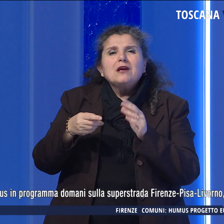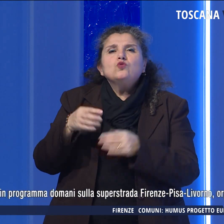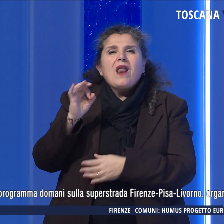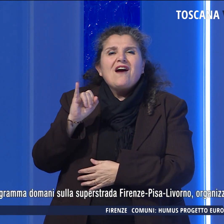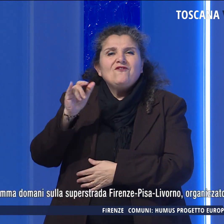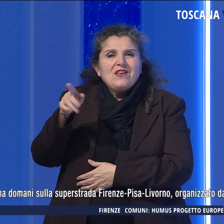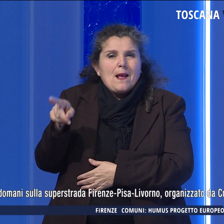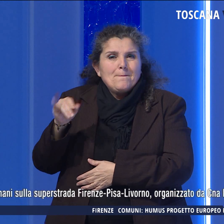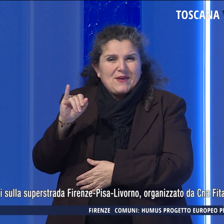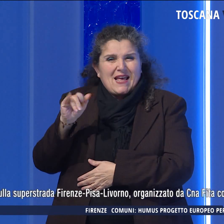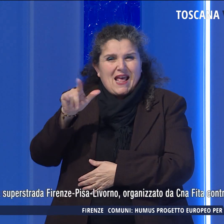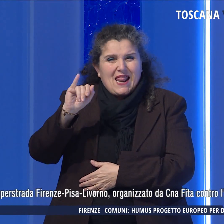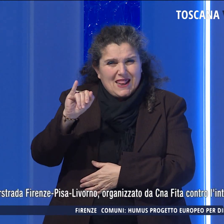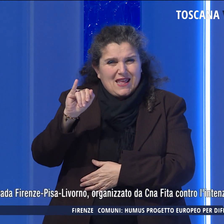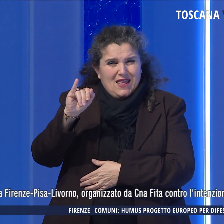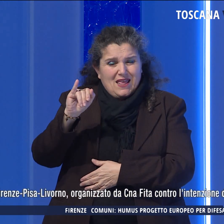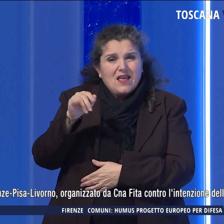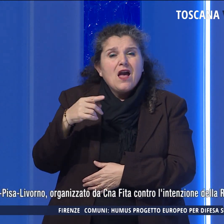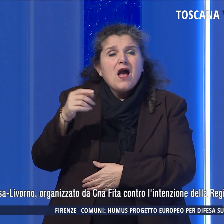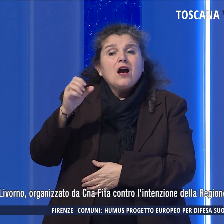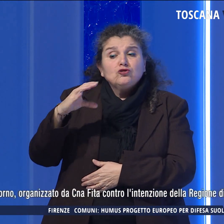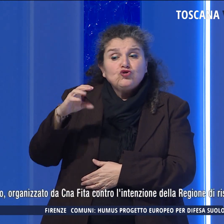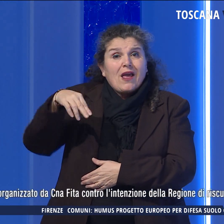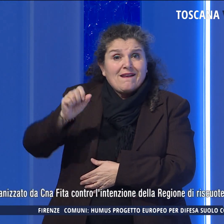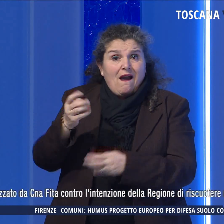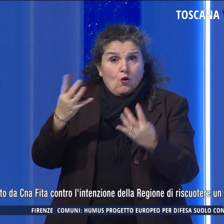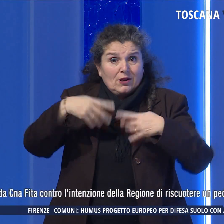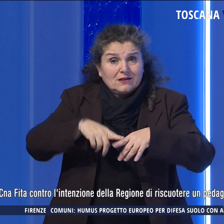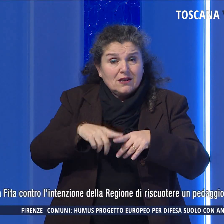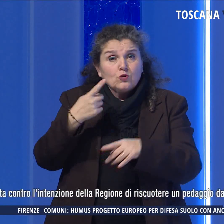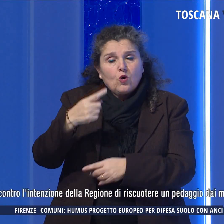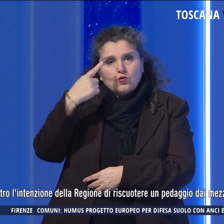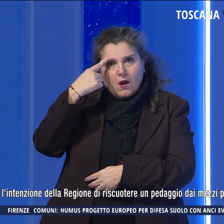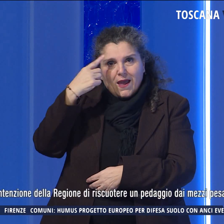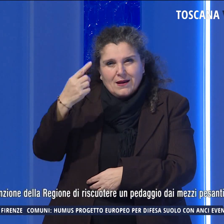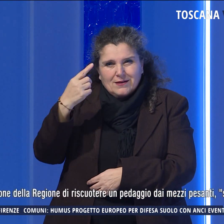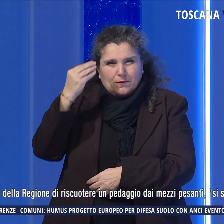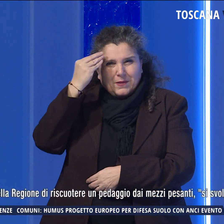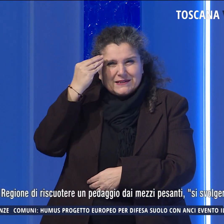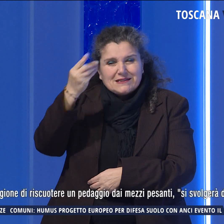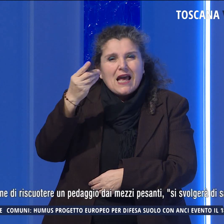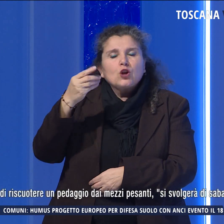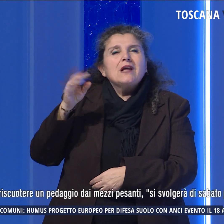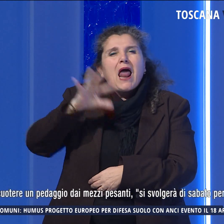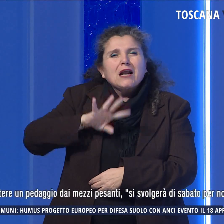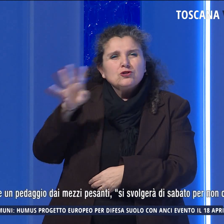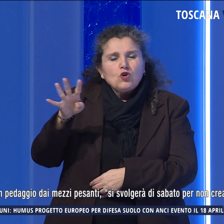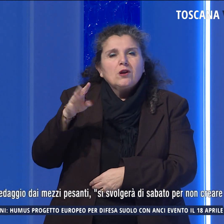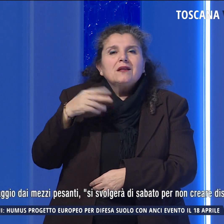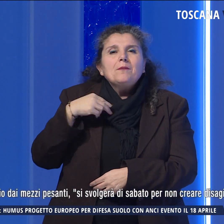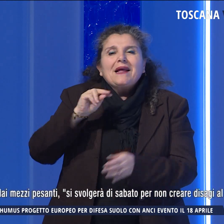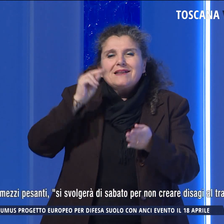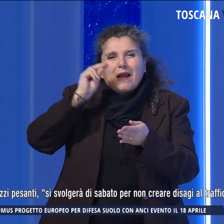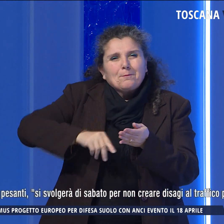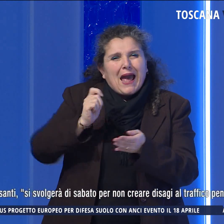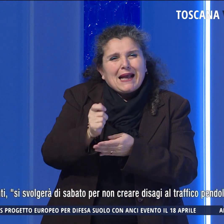organizzato dalla CNA contro l'intenzione della Regione di riscuotere un pedaggio dai mezzi pesanti,